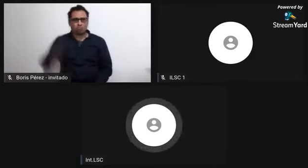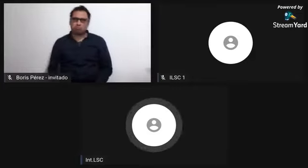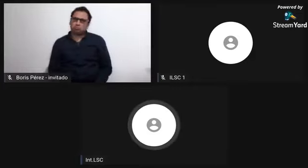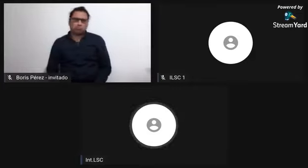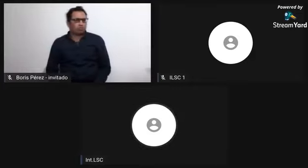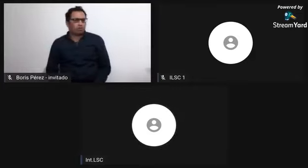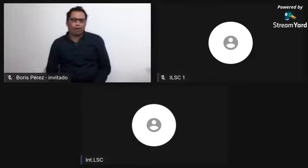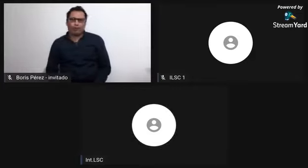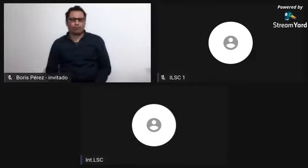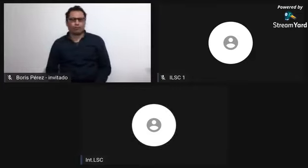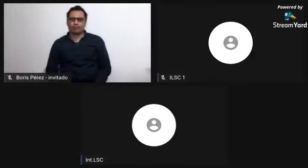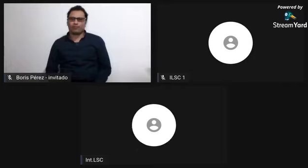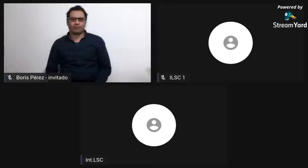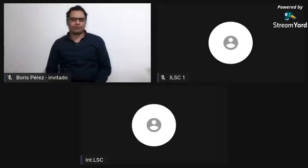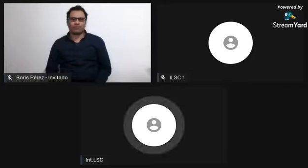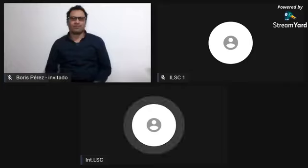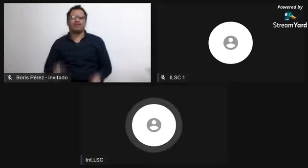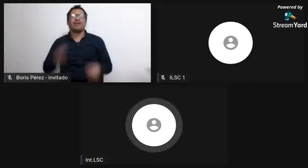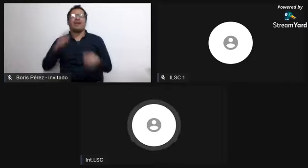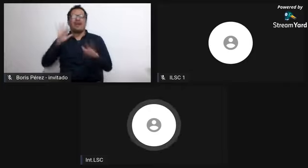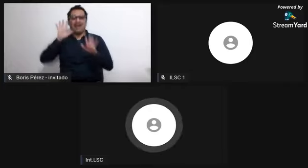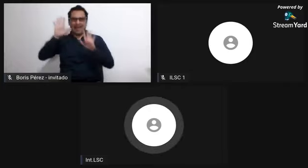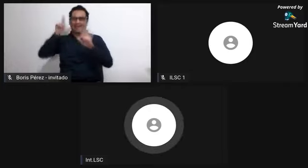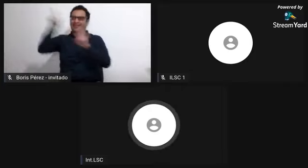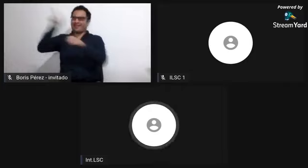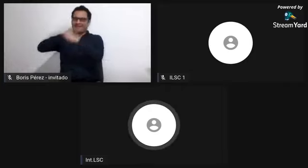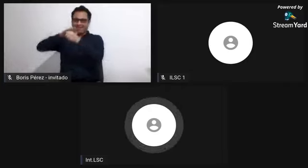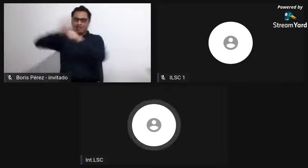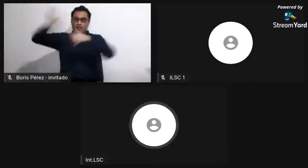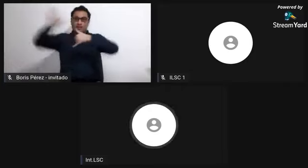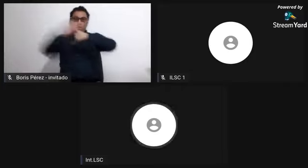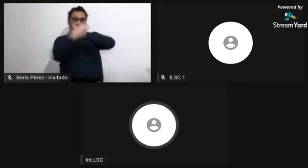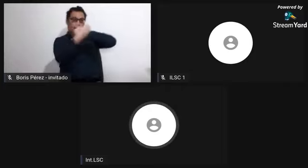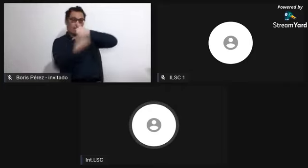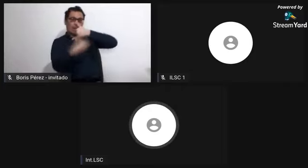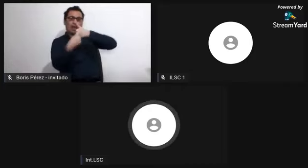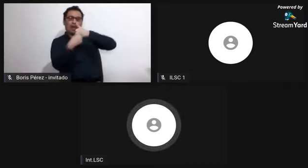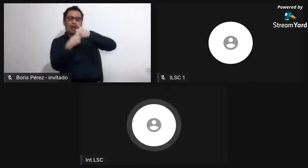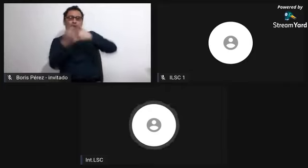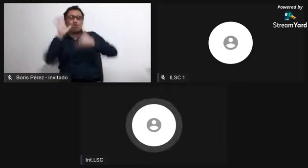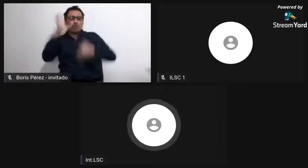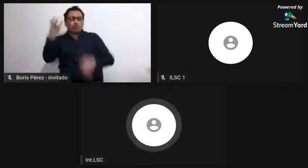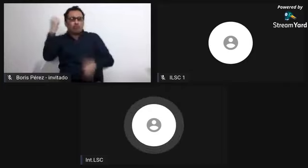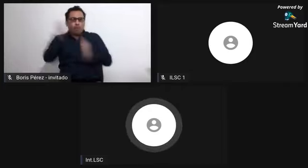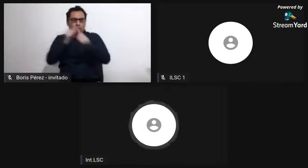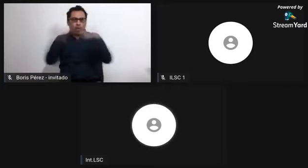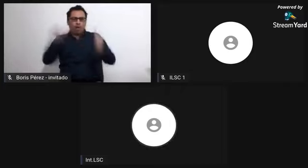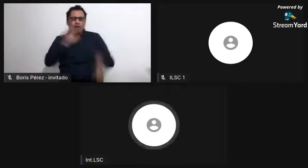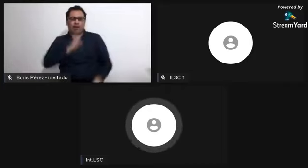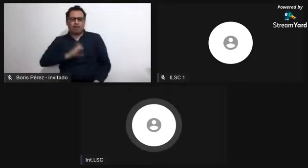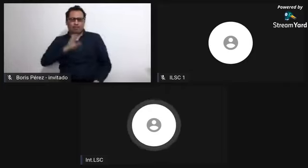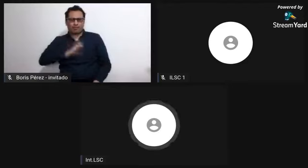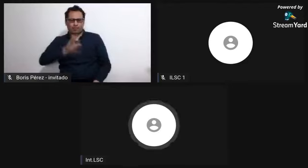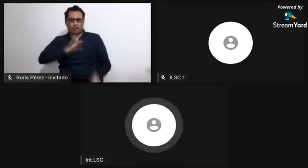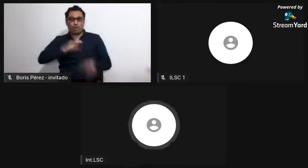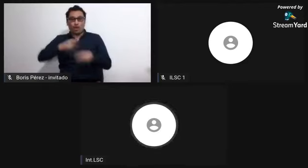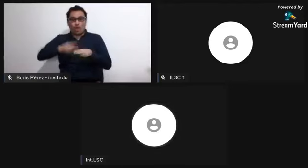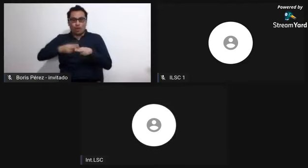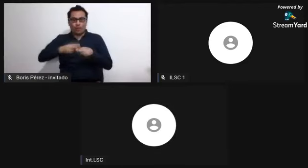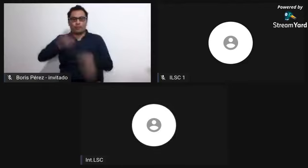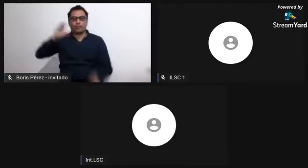otras realidades, por ejemplo, no tenían la posibilidad de extraer el oro como en el